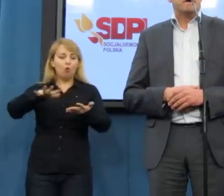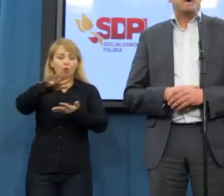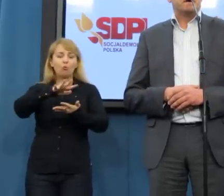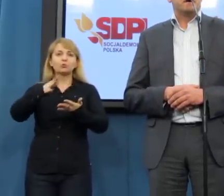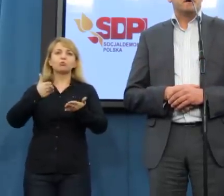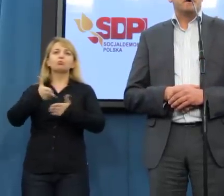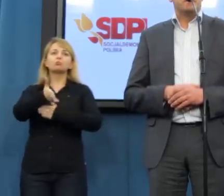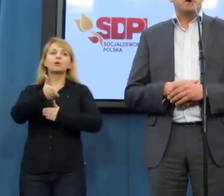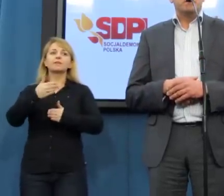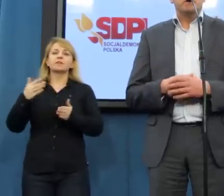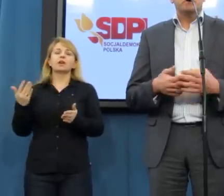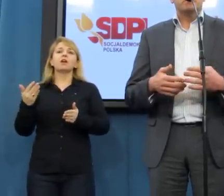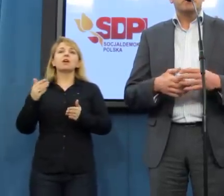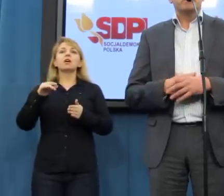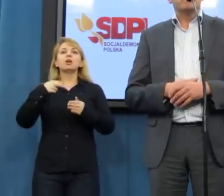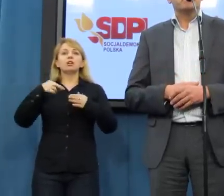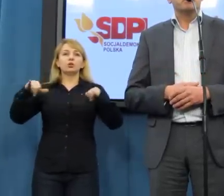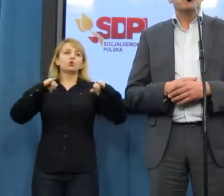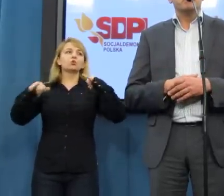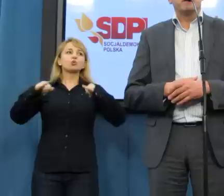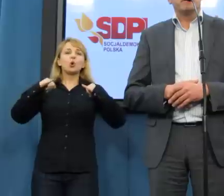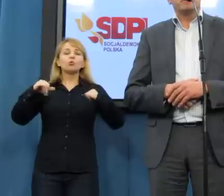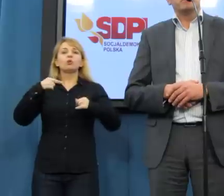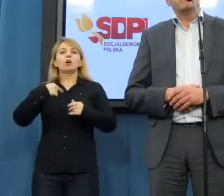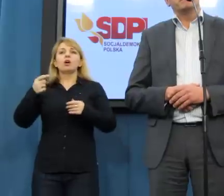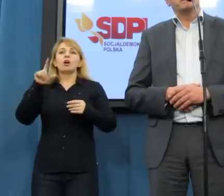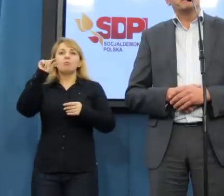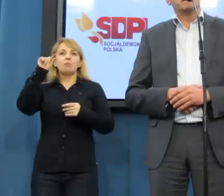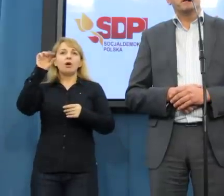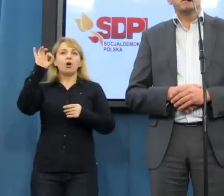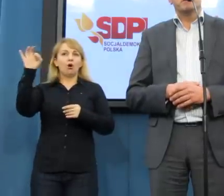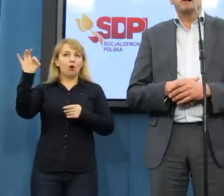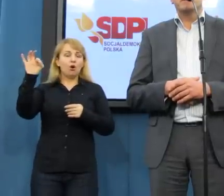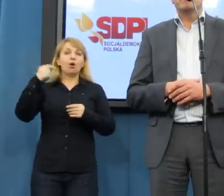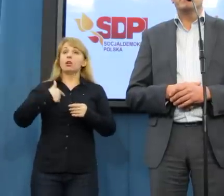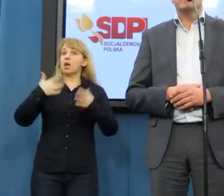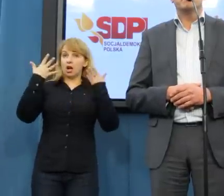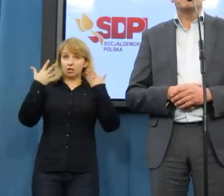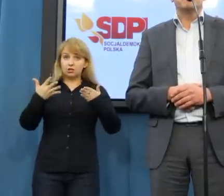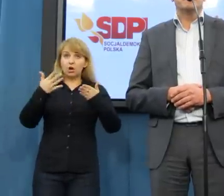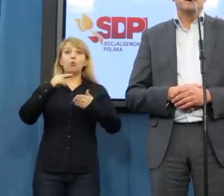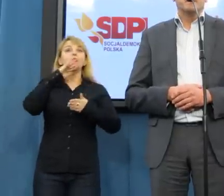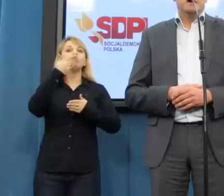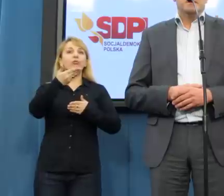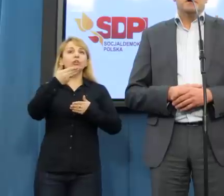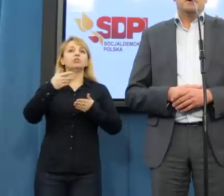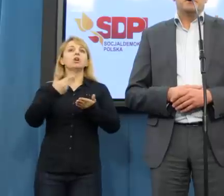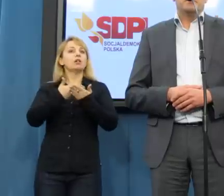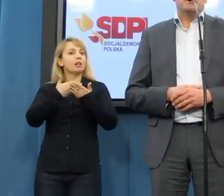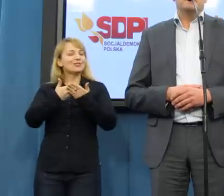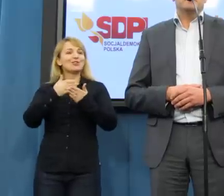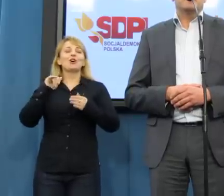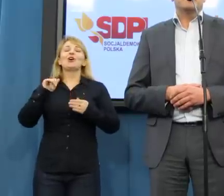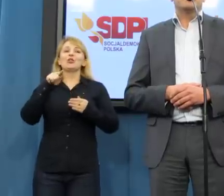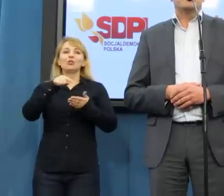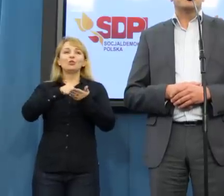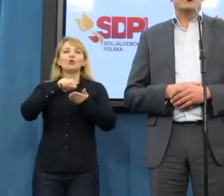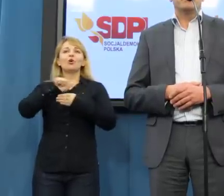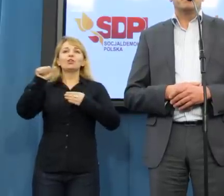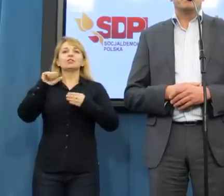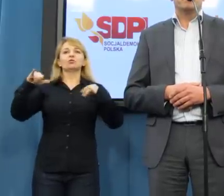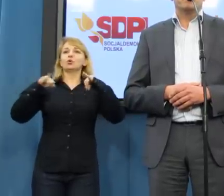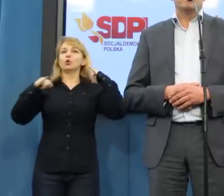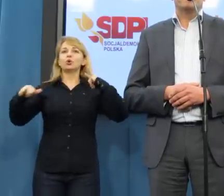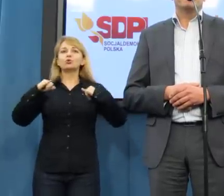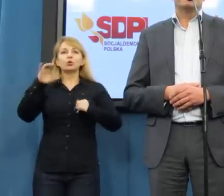rządy Platformy Obywatelskiej. Ja chciałem Państwu przypomnieć, że to za czasów